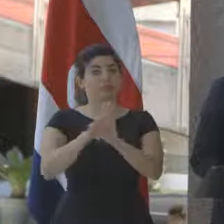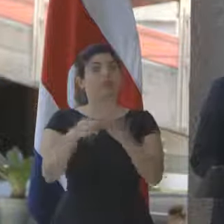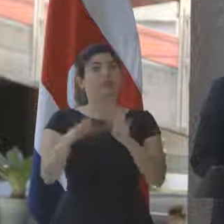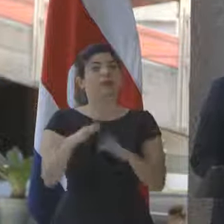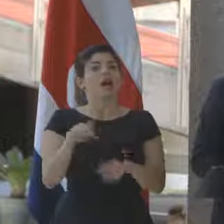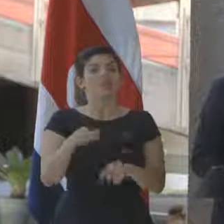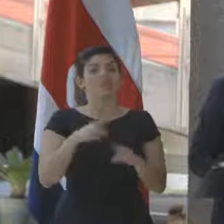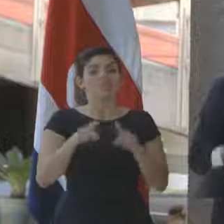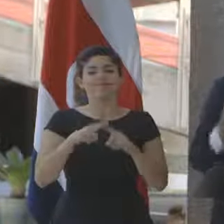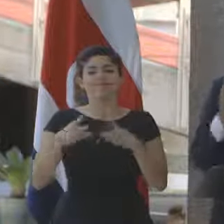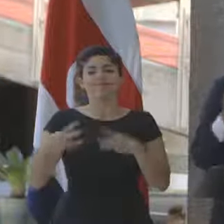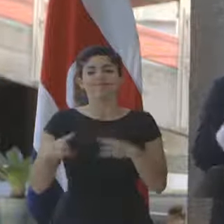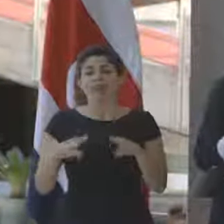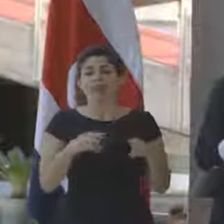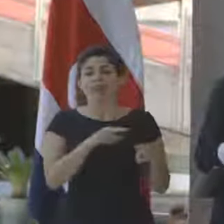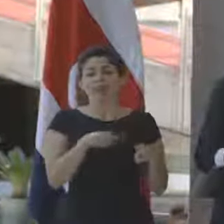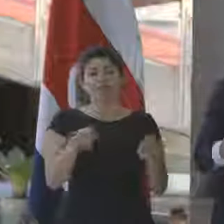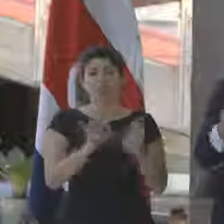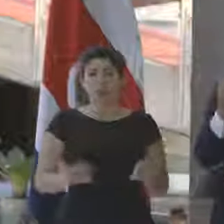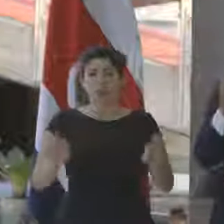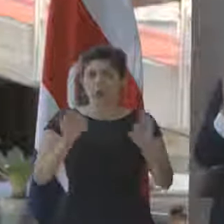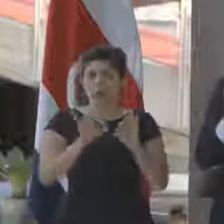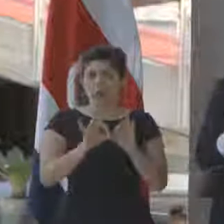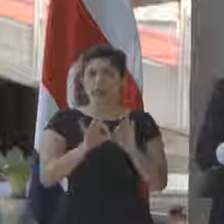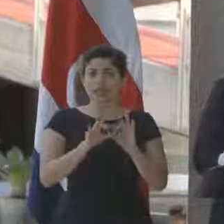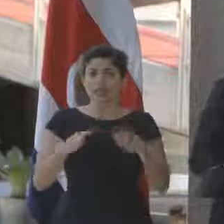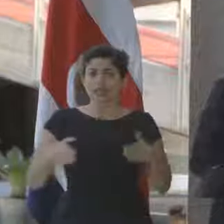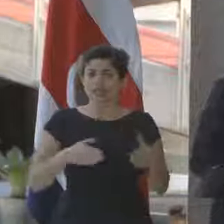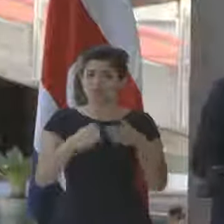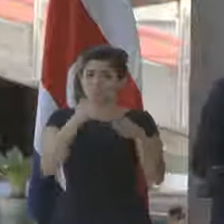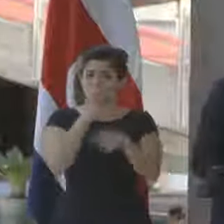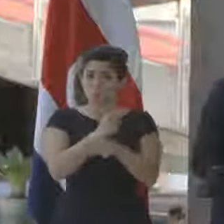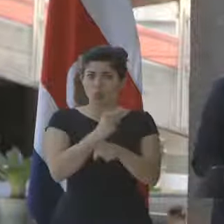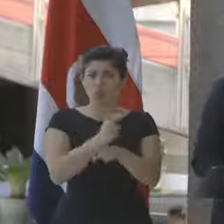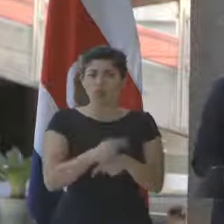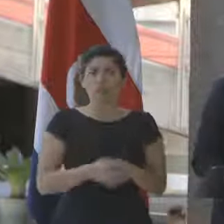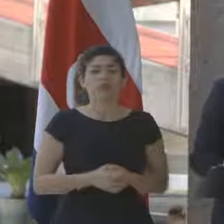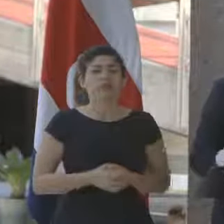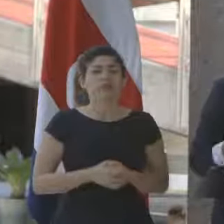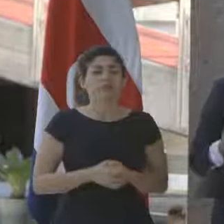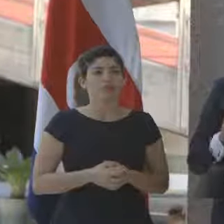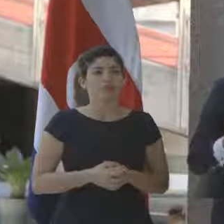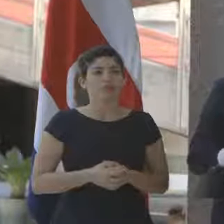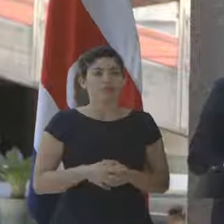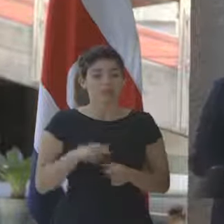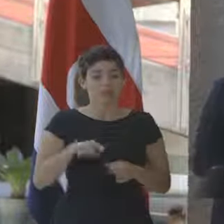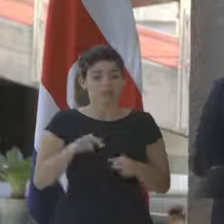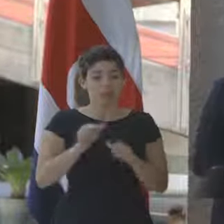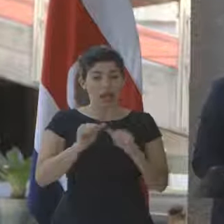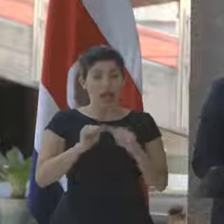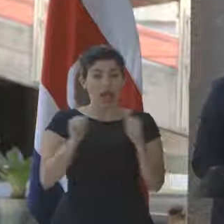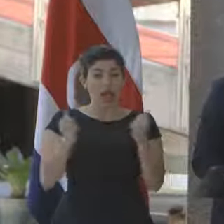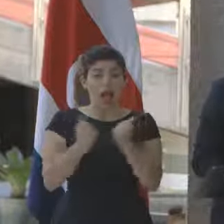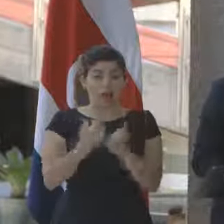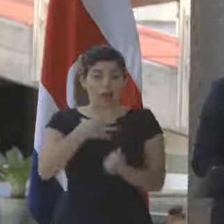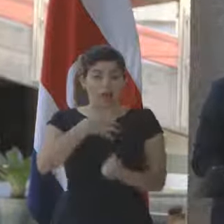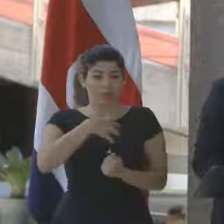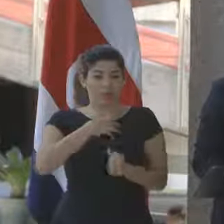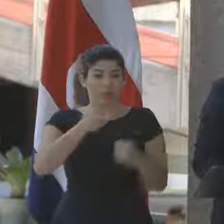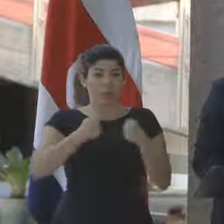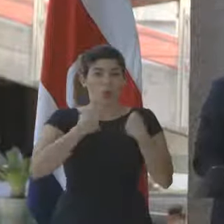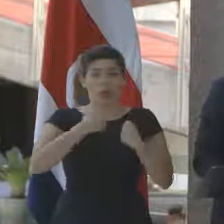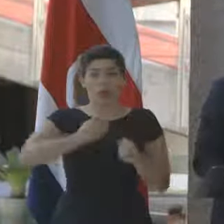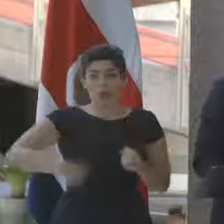de que son medidas importantes en la dirección correcta y que están en el ámbito del ejecutivo, y el